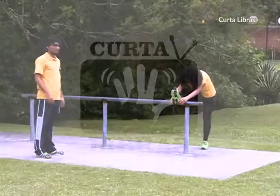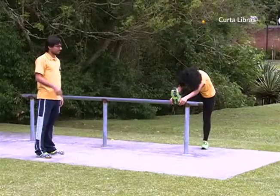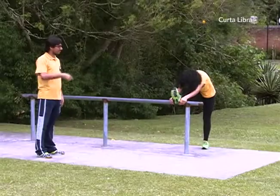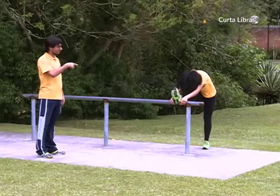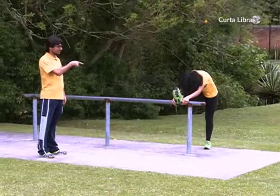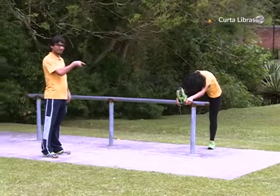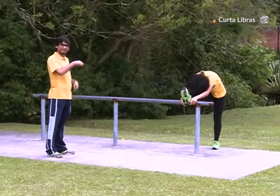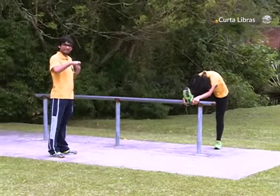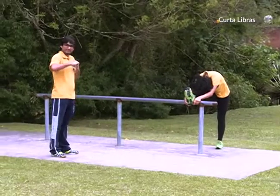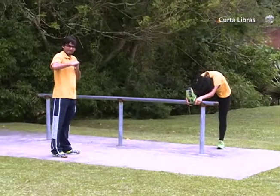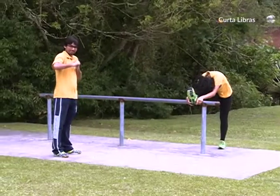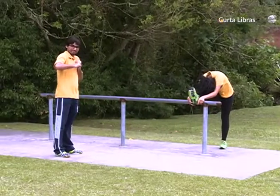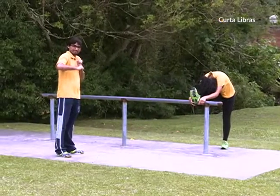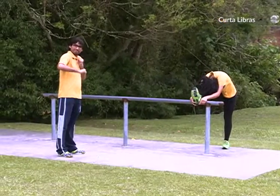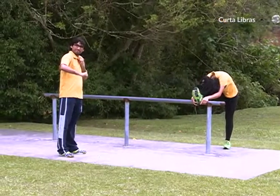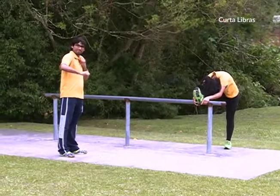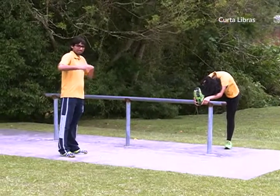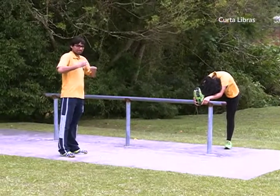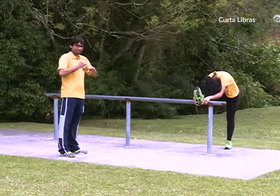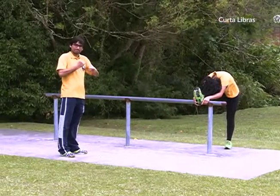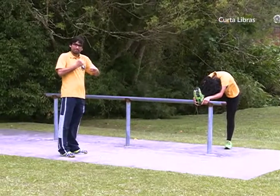Ela está fazendo o alongamento.